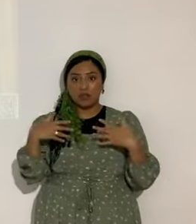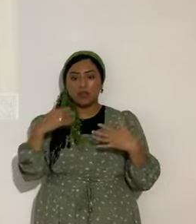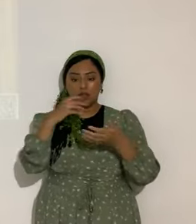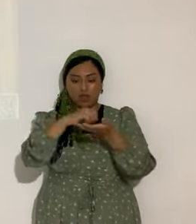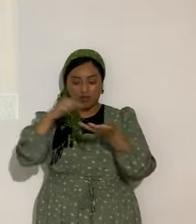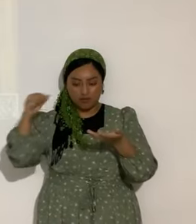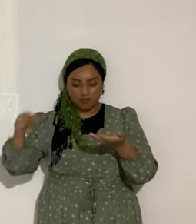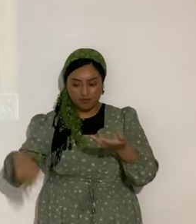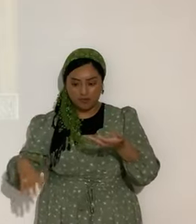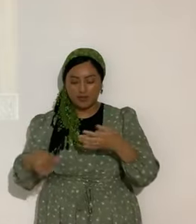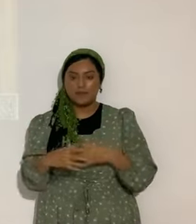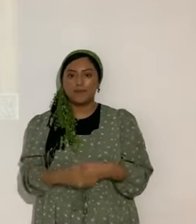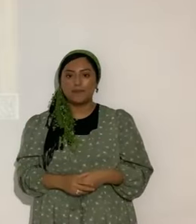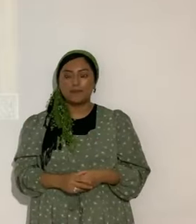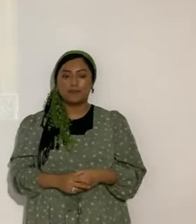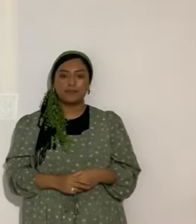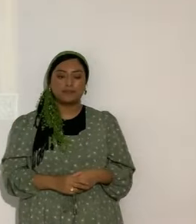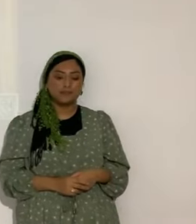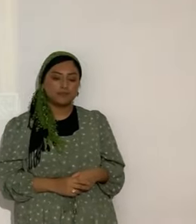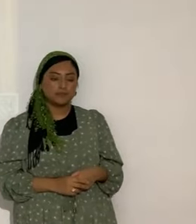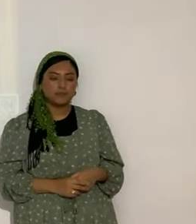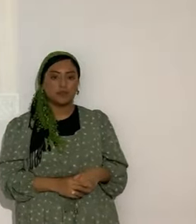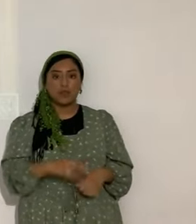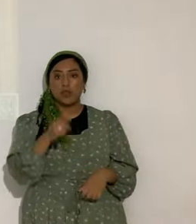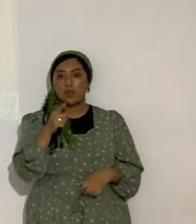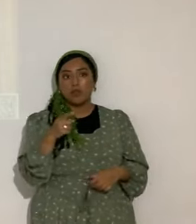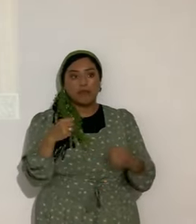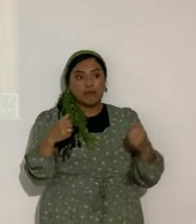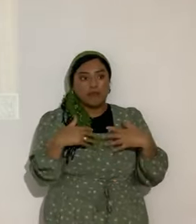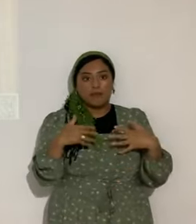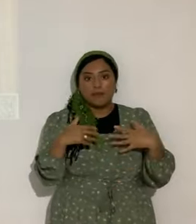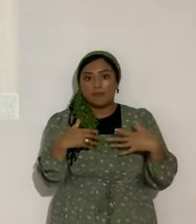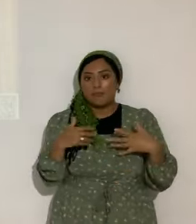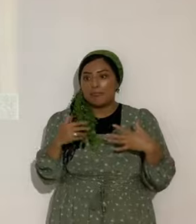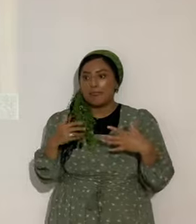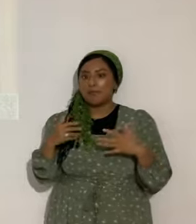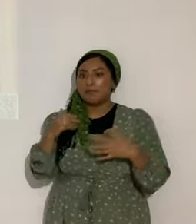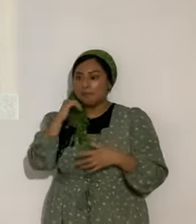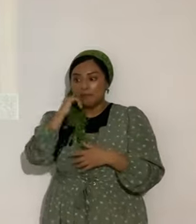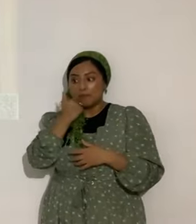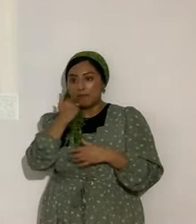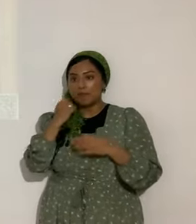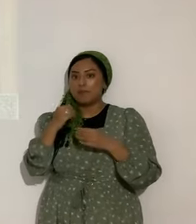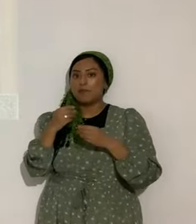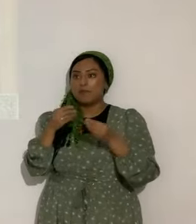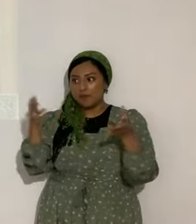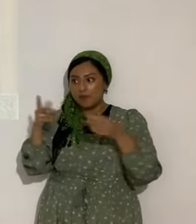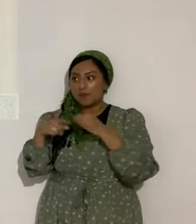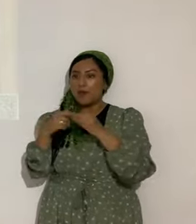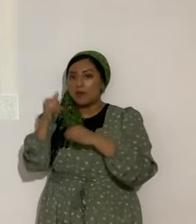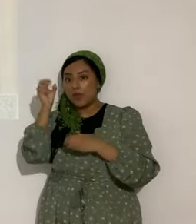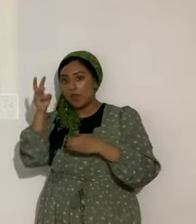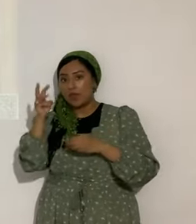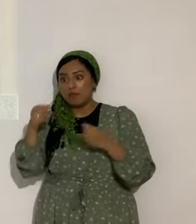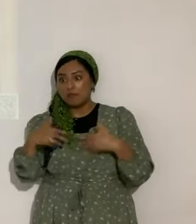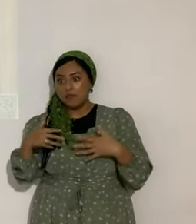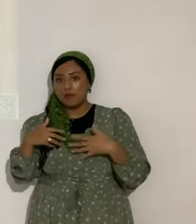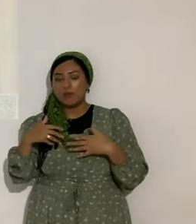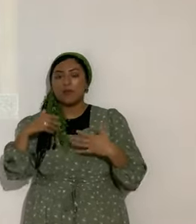Yahshua te lo quita. ¿Te da miedo testificar de Yahshua? Yahshua te lo quita. Entonces, a eso se